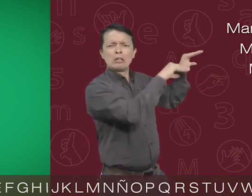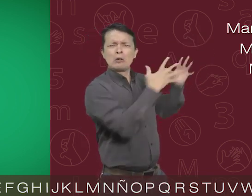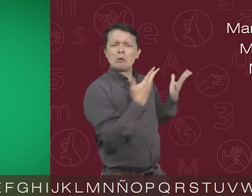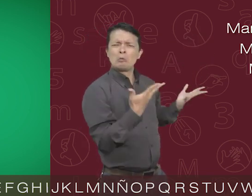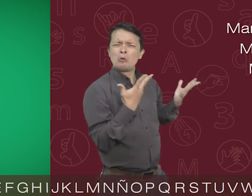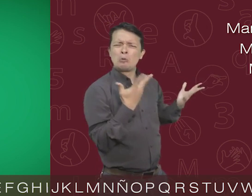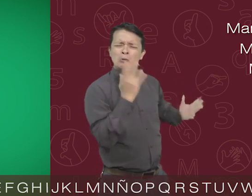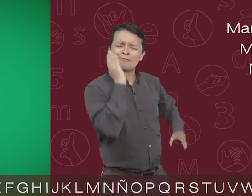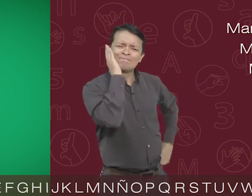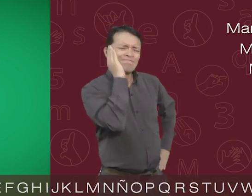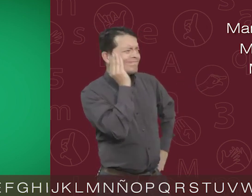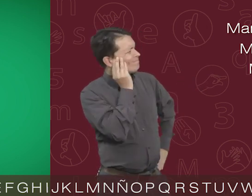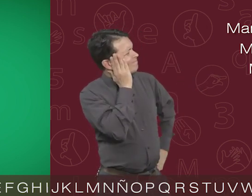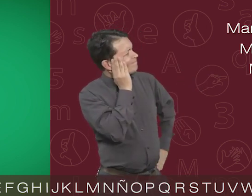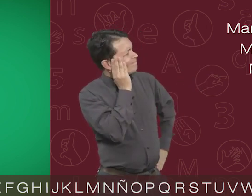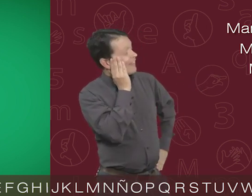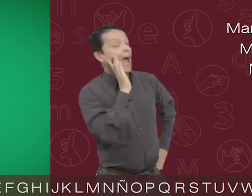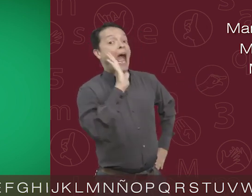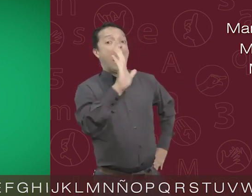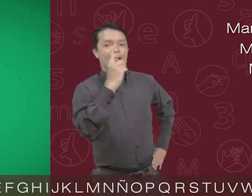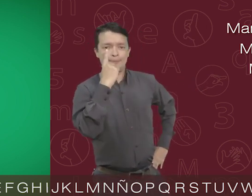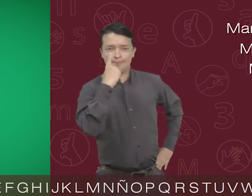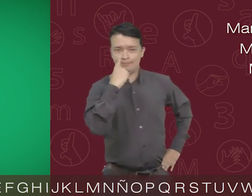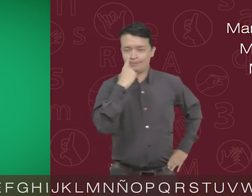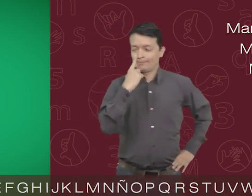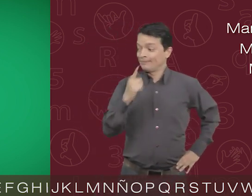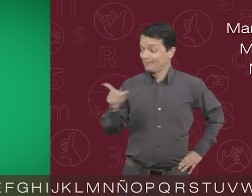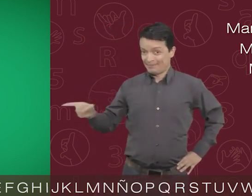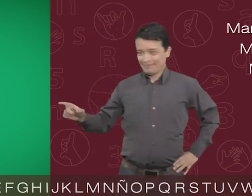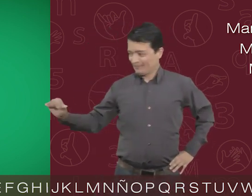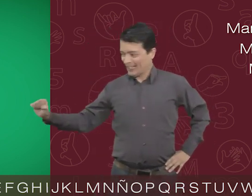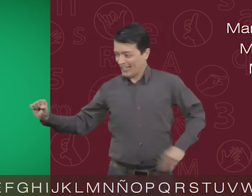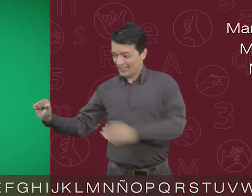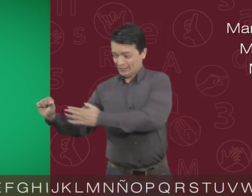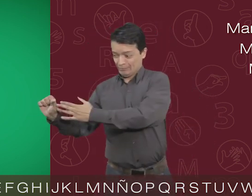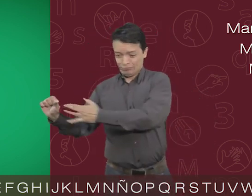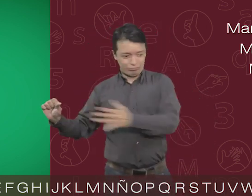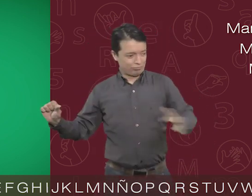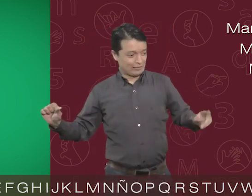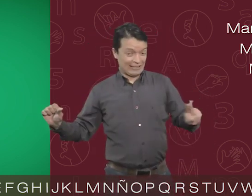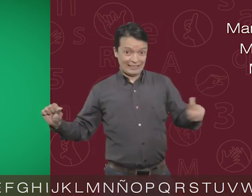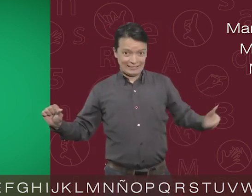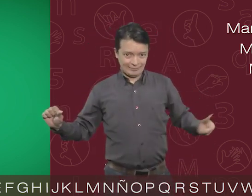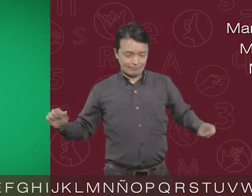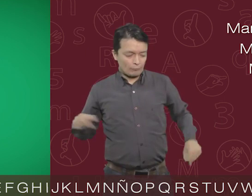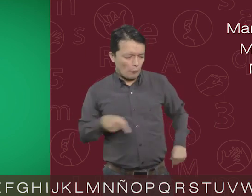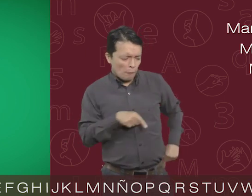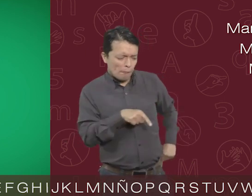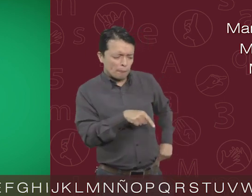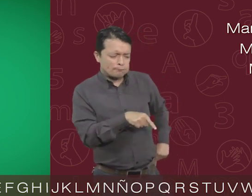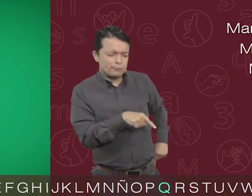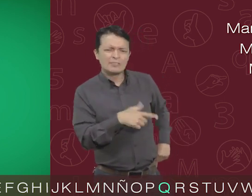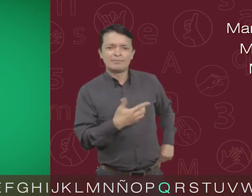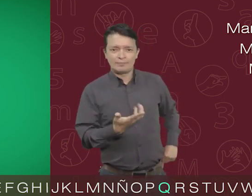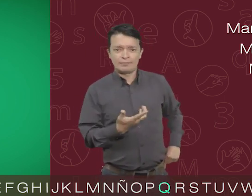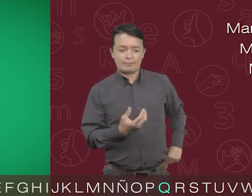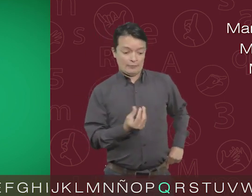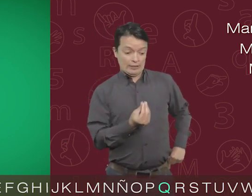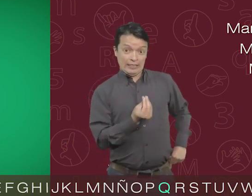la Q. ¿Cómo se organizan estos dos apellidos? Ya sé. Miremos de nuevo el abecedario. ¿Cuál de estas dos letras,